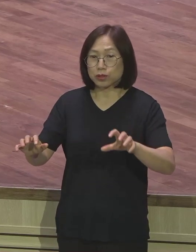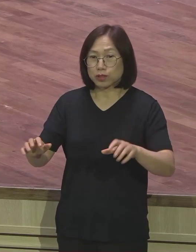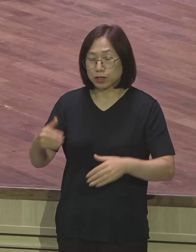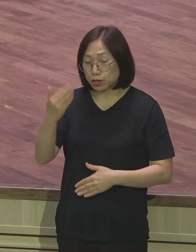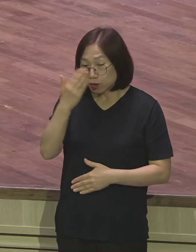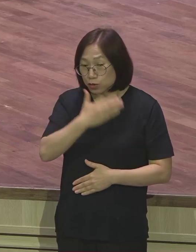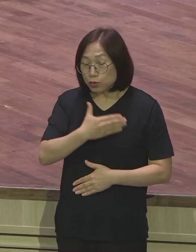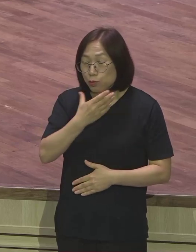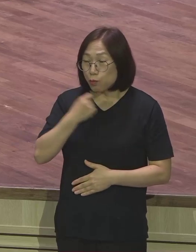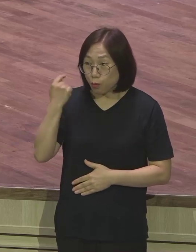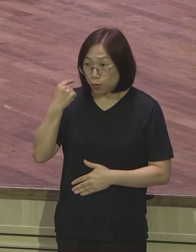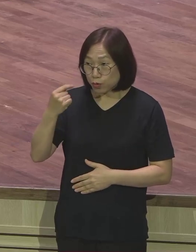기도처를 세운 겁니다